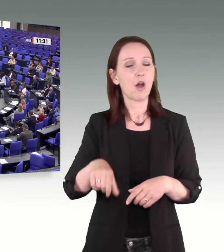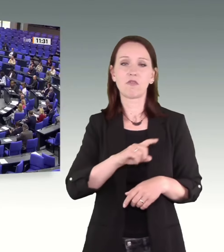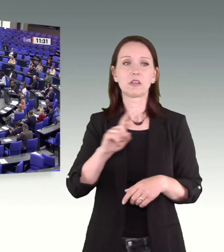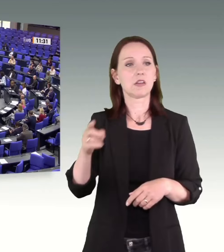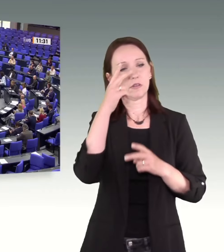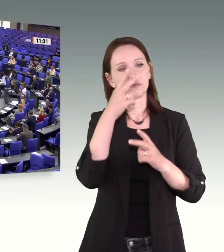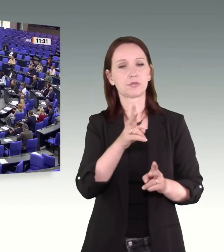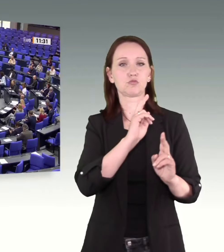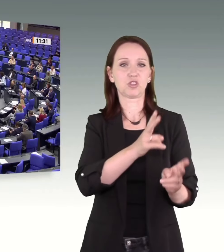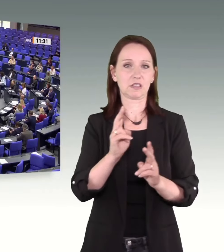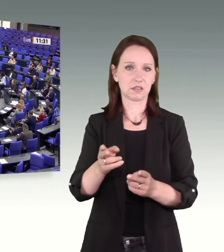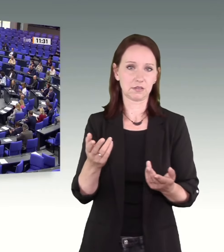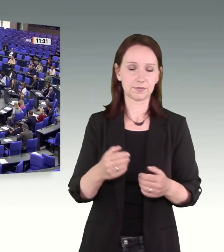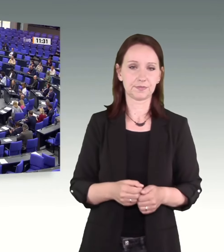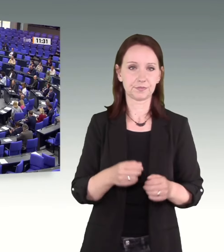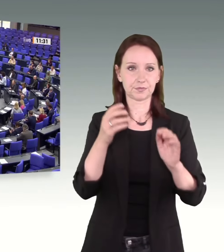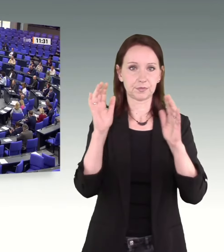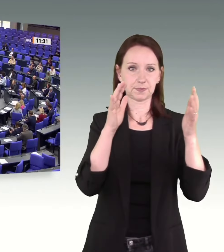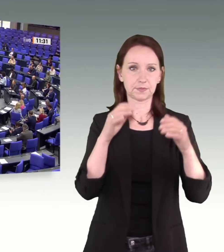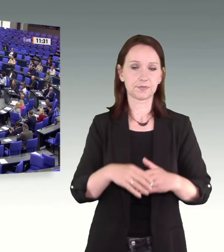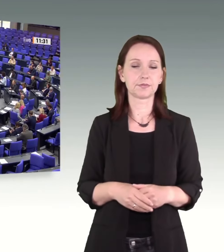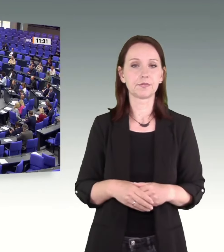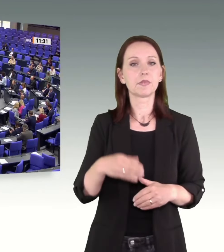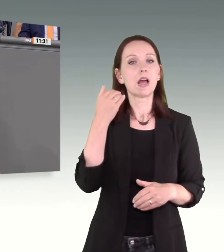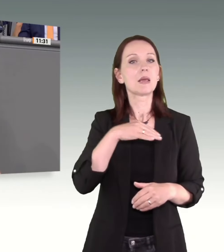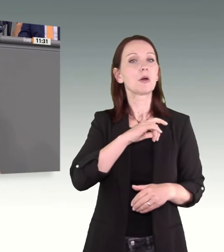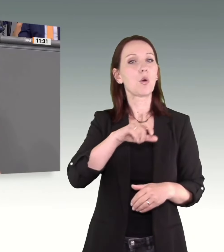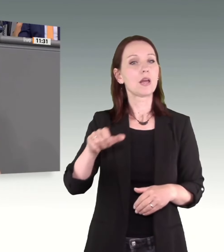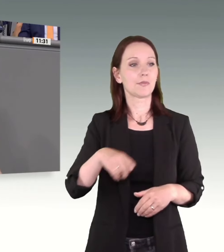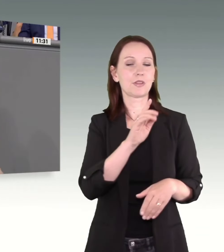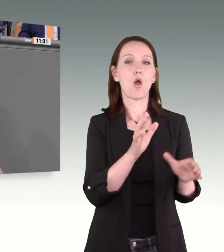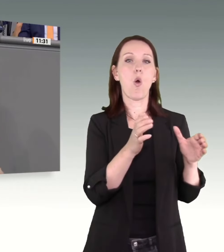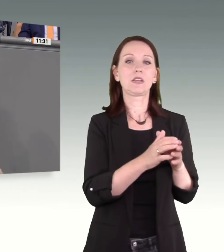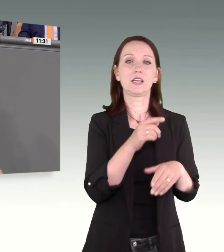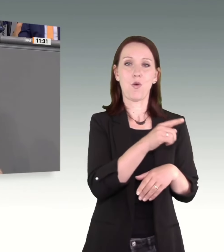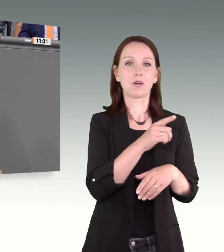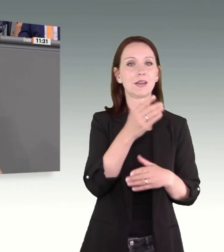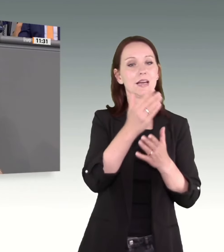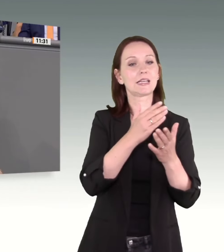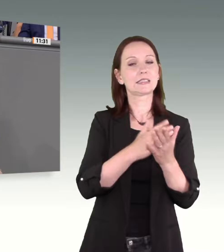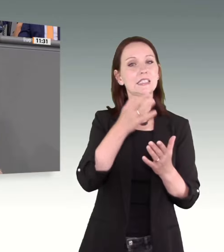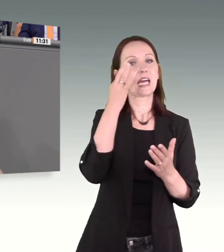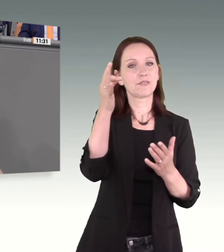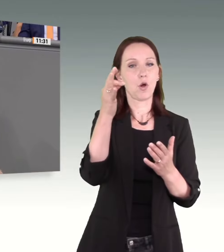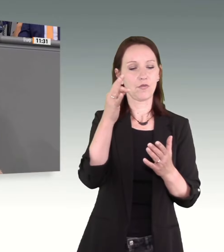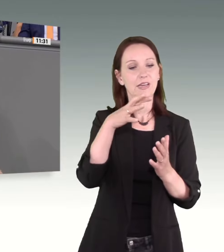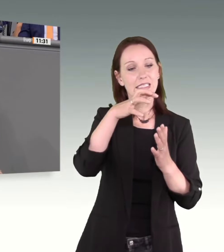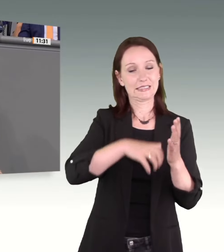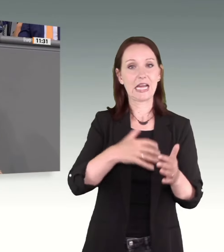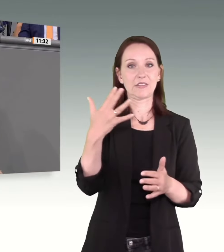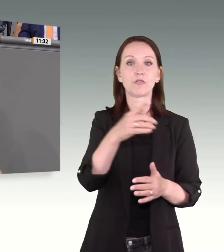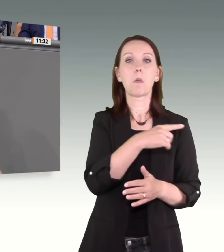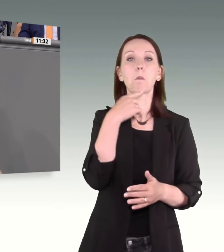Liebe Kolleginnen und Kollegen, die Union behauptet in ihrem Gesetzentwurf auf Seite 5, dass sie durch den Einsatz der